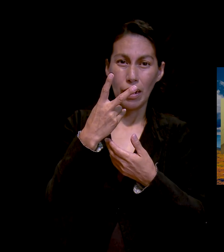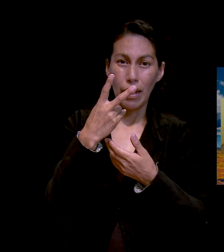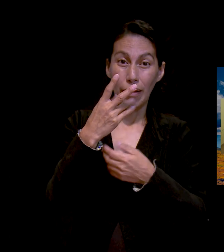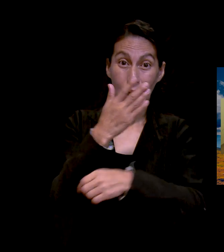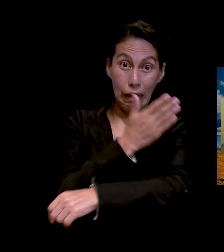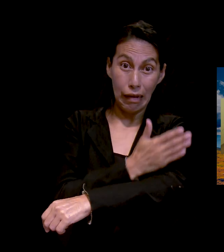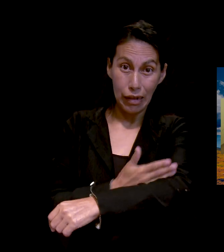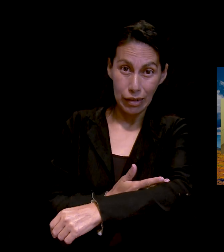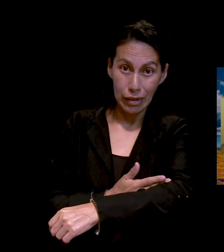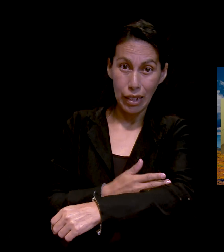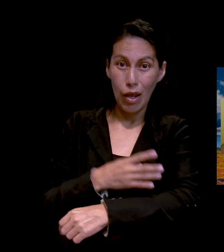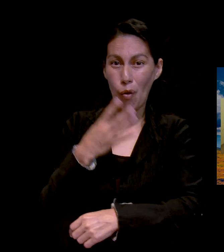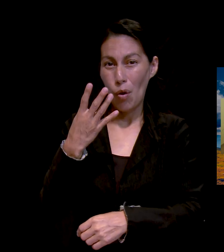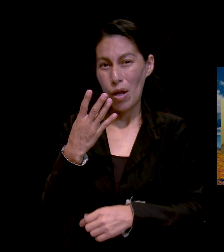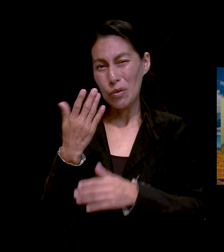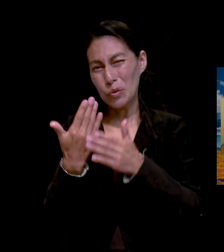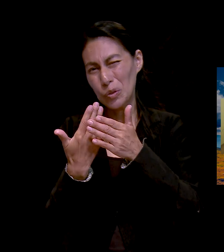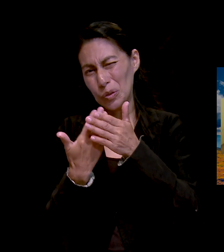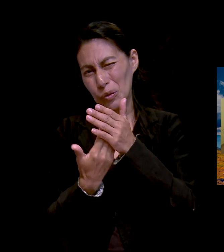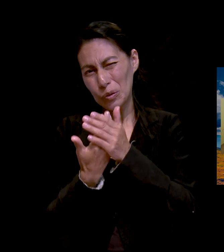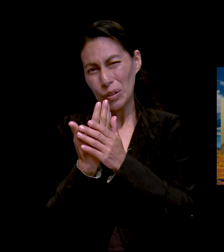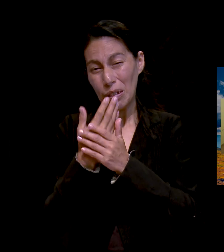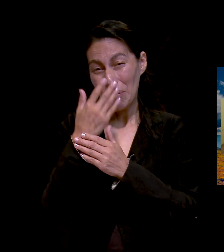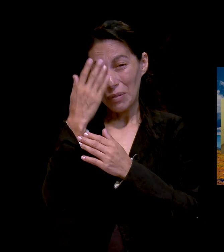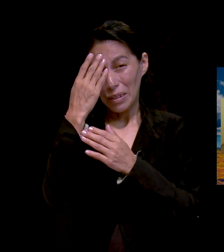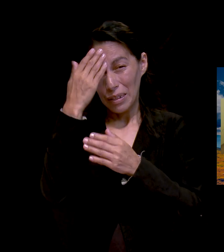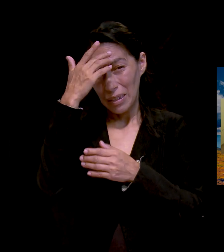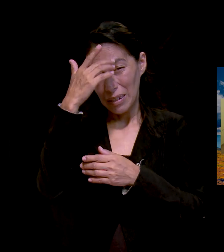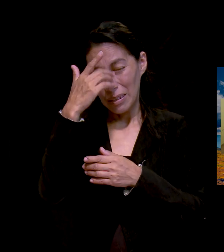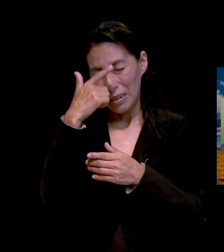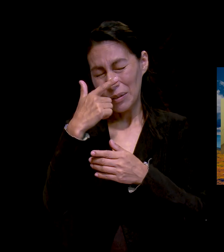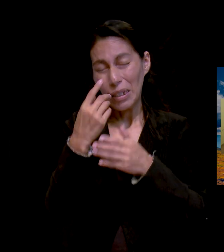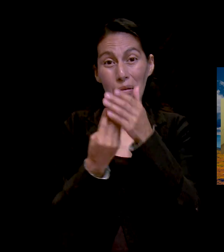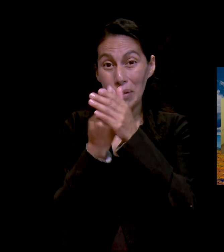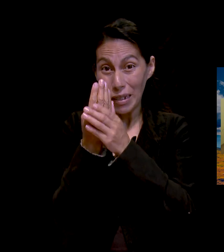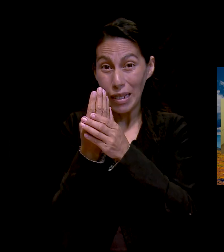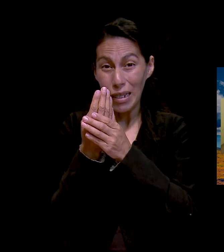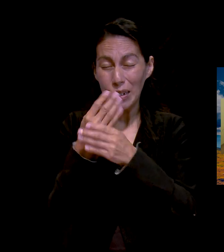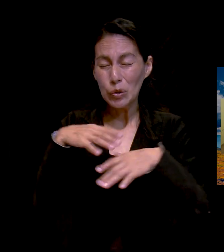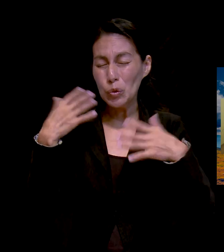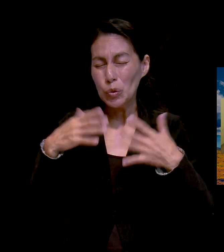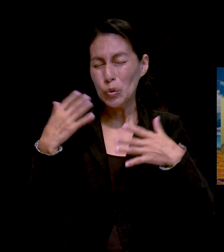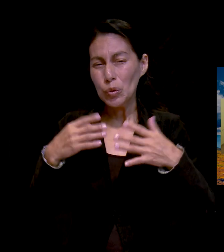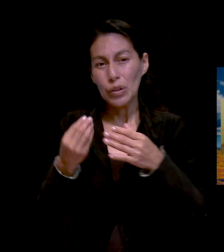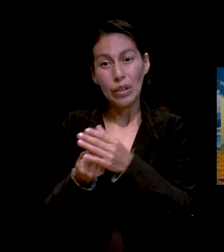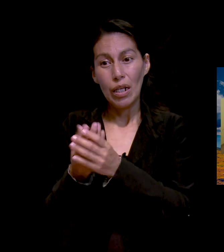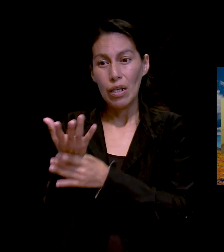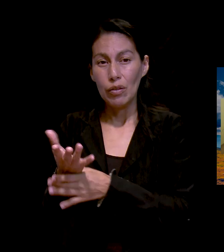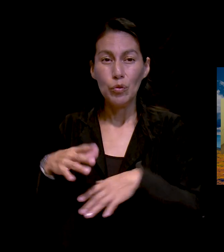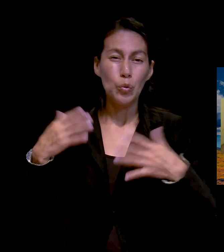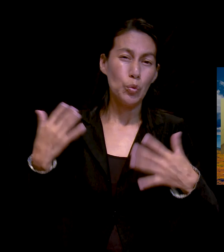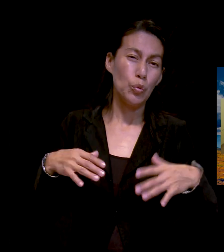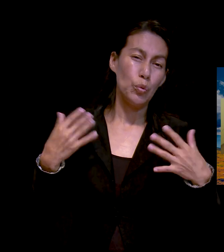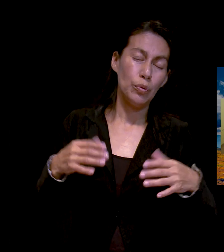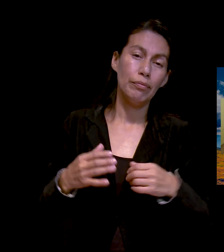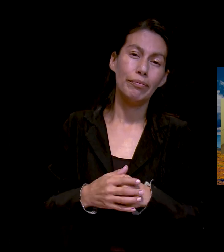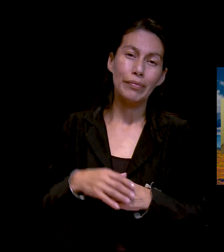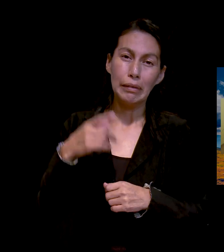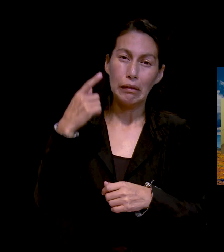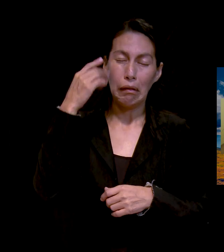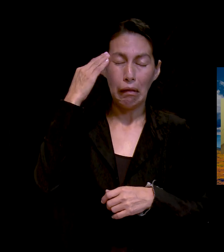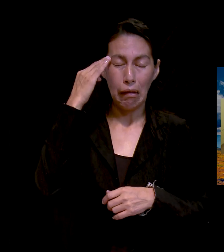Así que fueron muchas horas cuando igual me pasó lo mismo. Un enfermero vino y me llevó ahí en